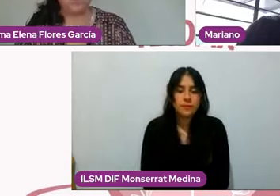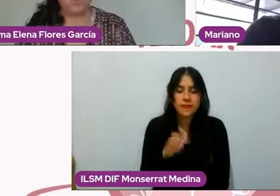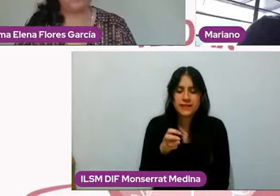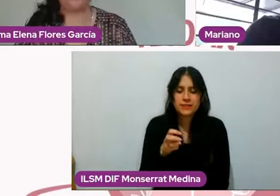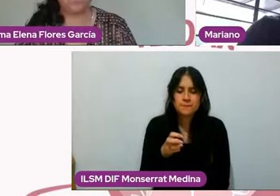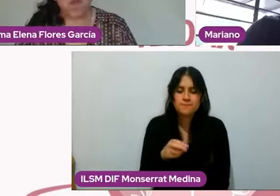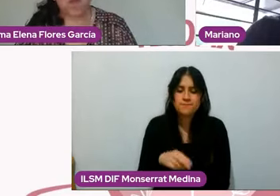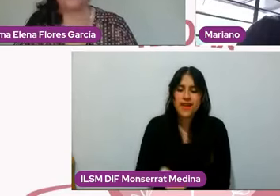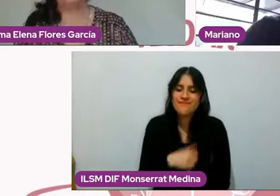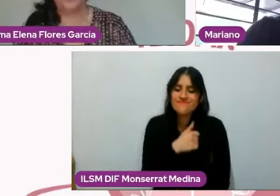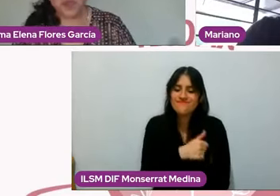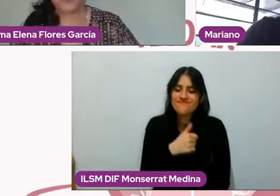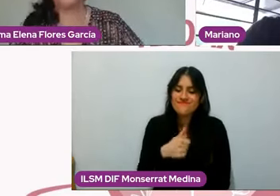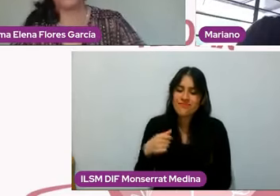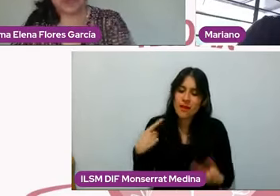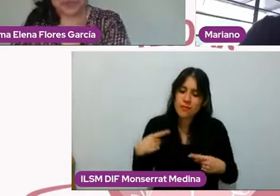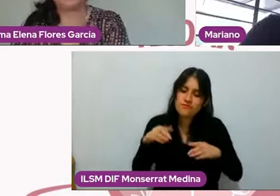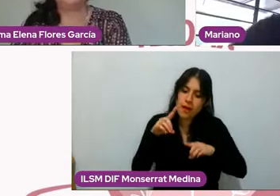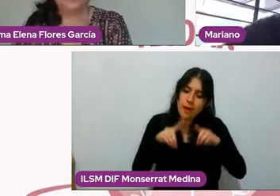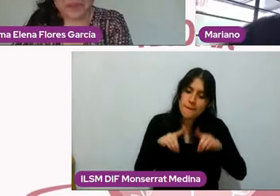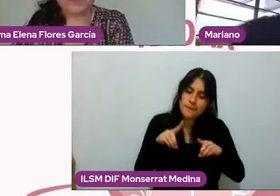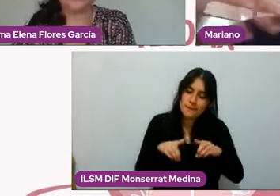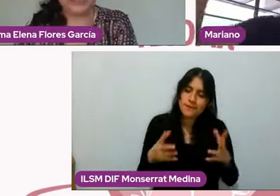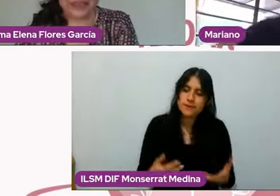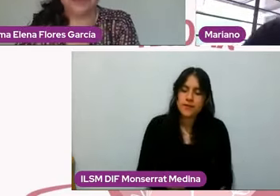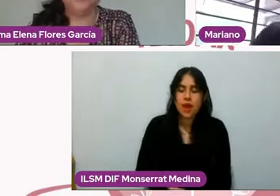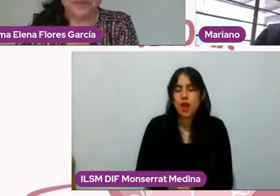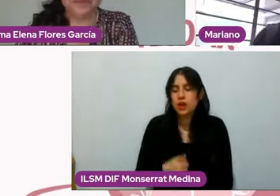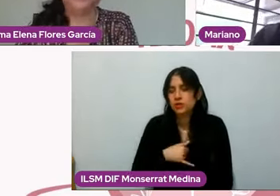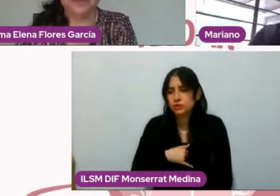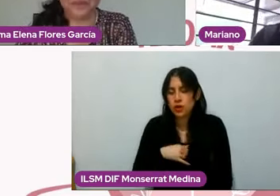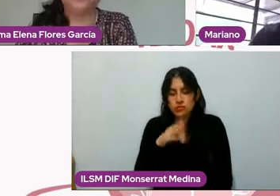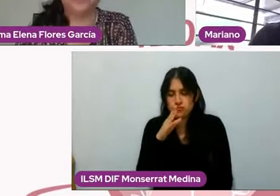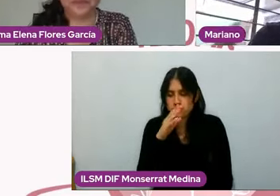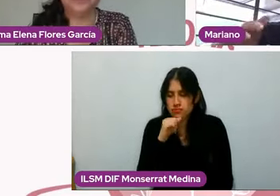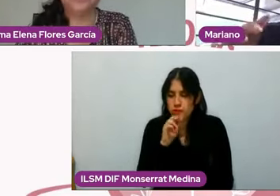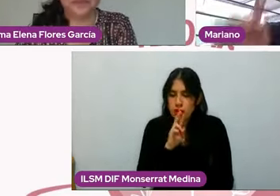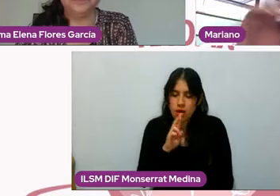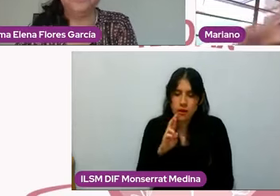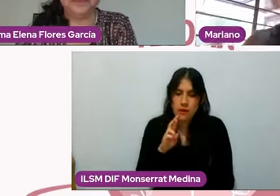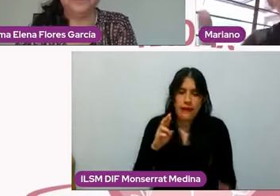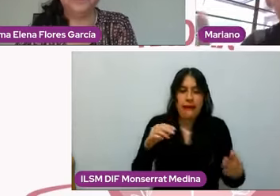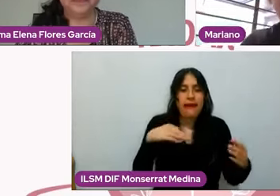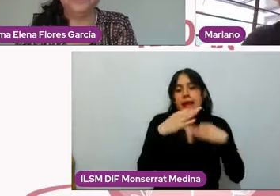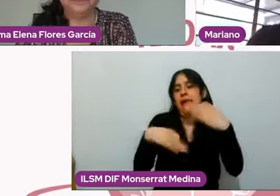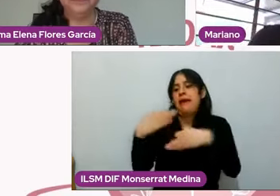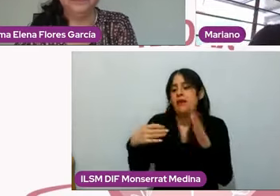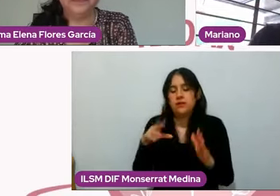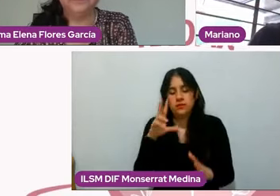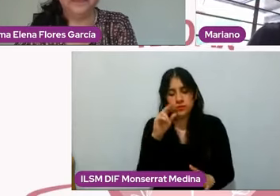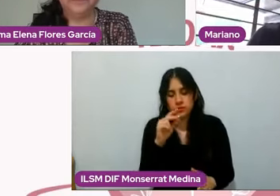caso. O no hay una manera de responderlo como en general. Ahora bien,